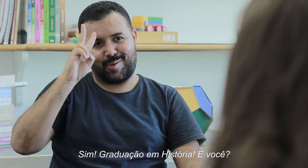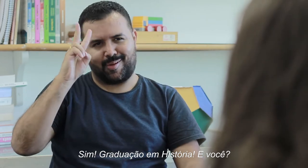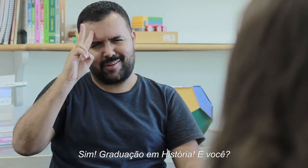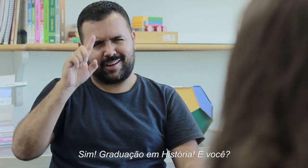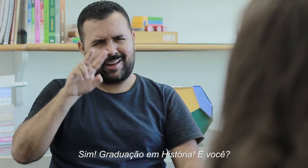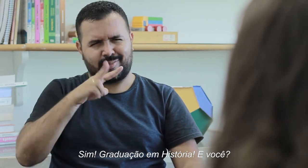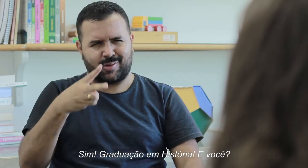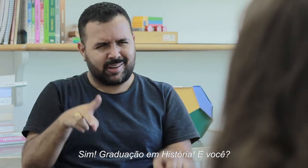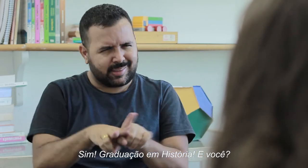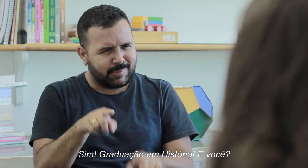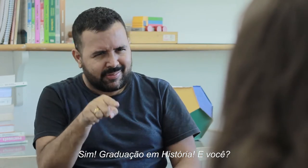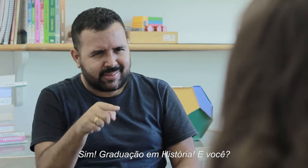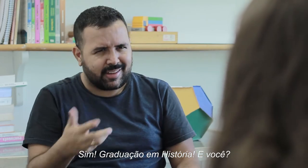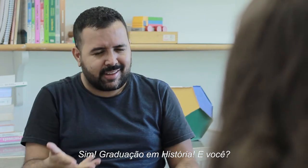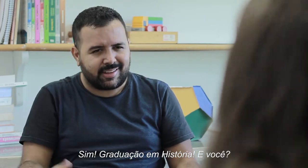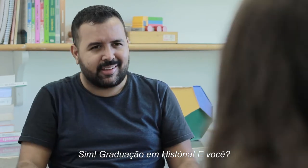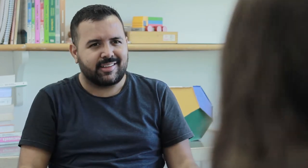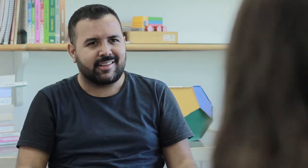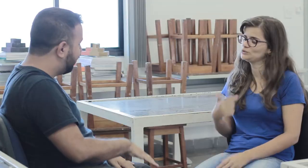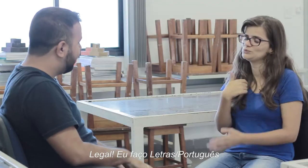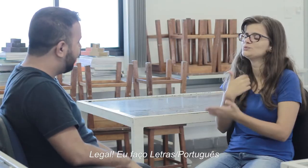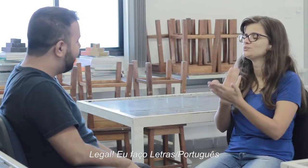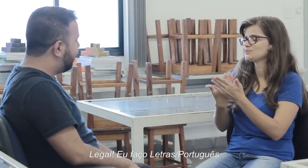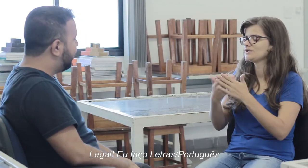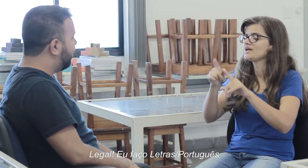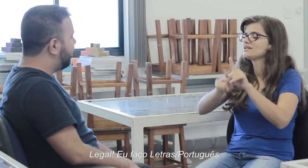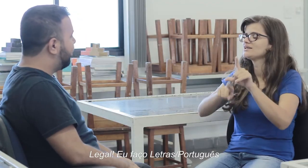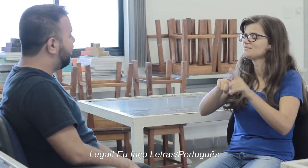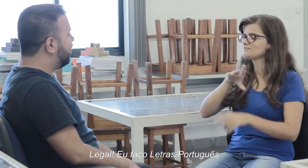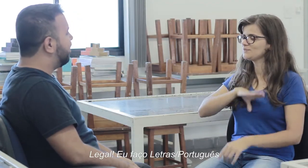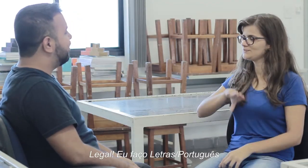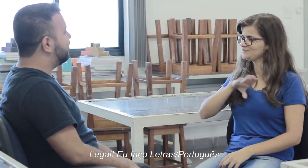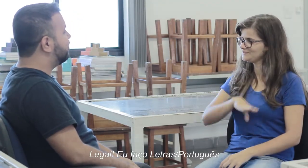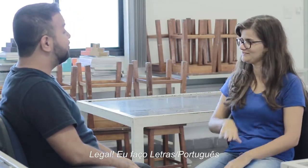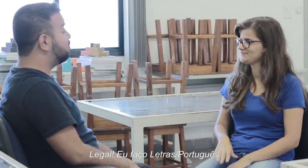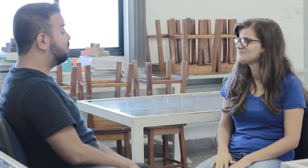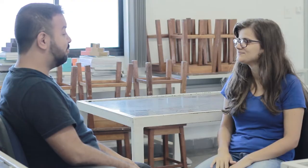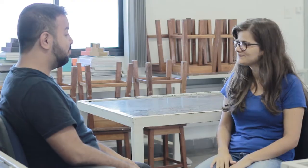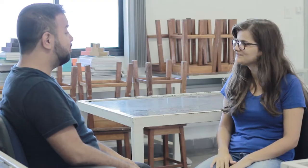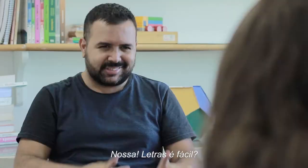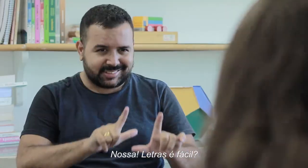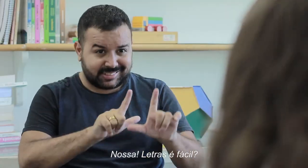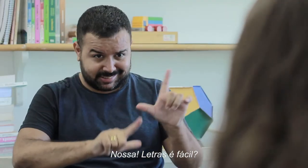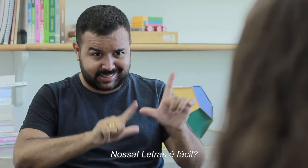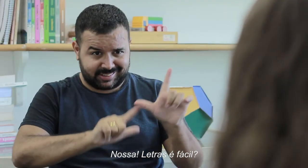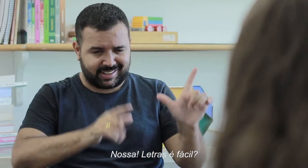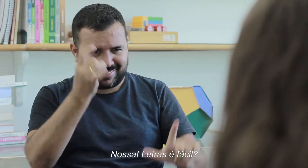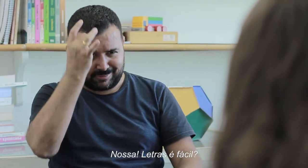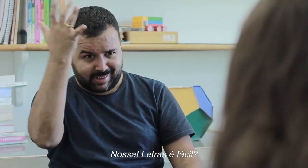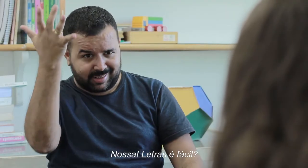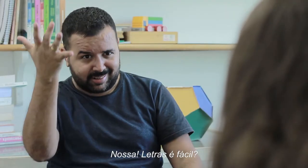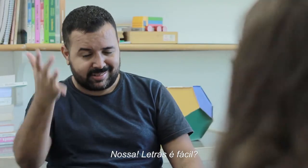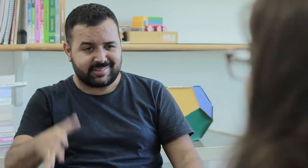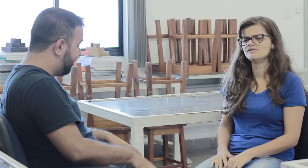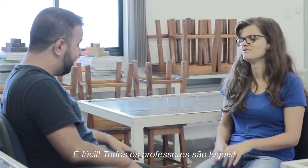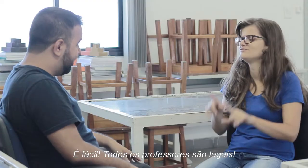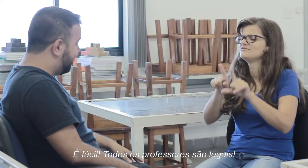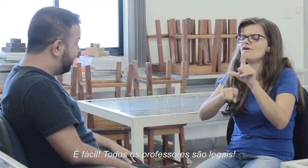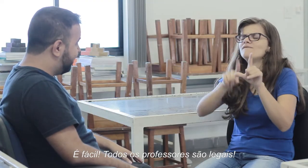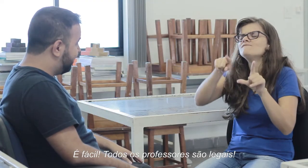E você? Legal, eu faço letras portuguesas. Nossa, letras é fácil? É